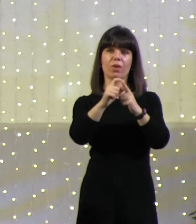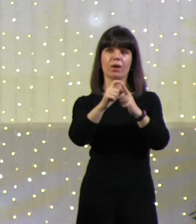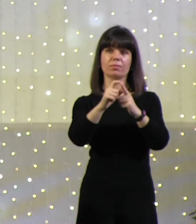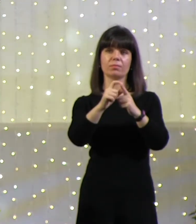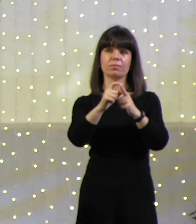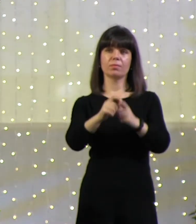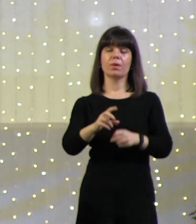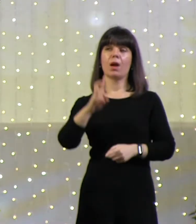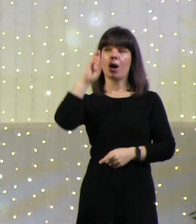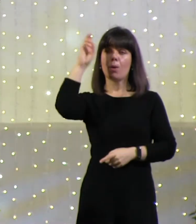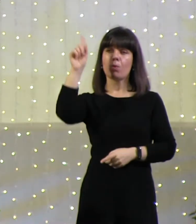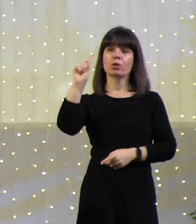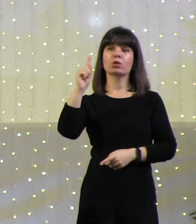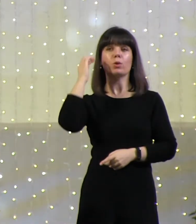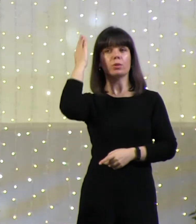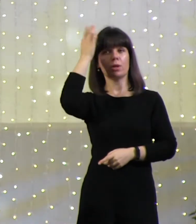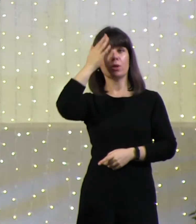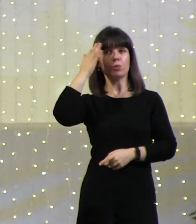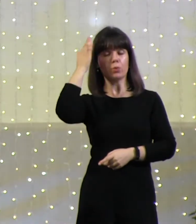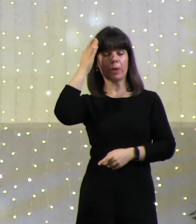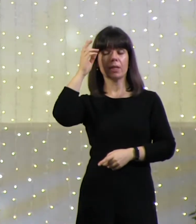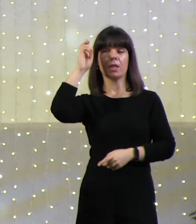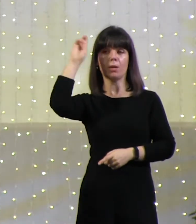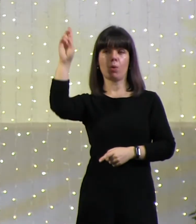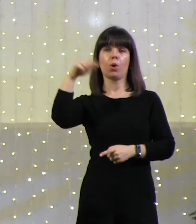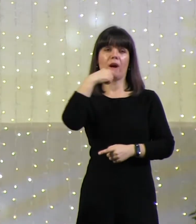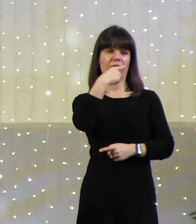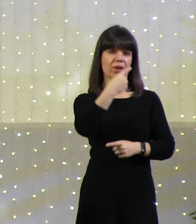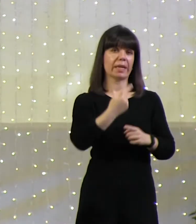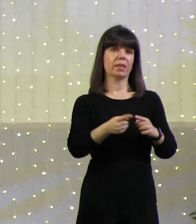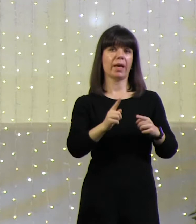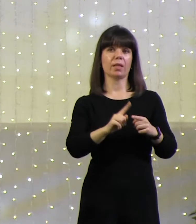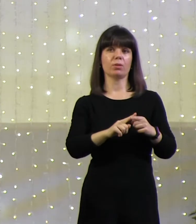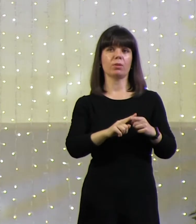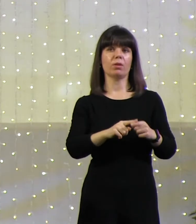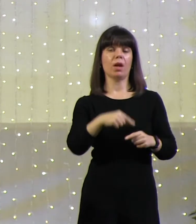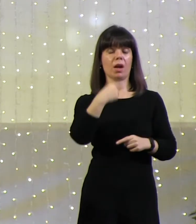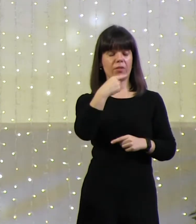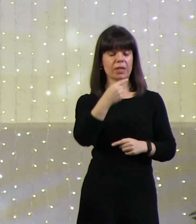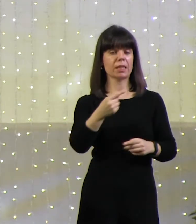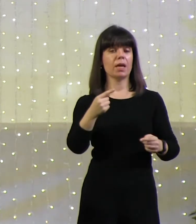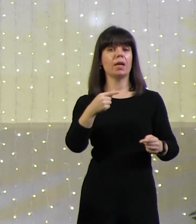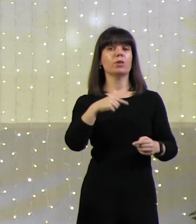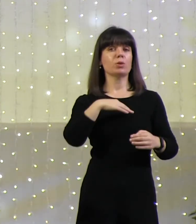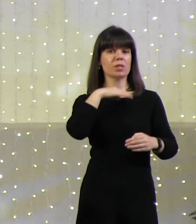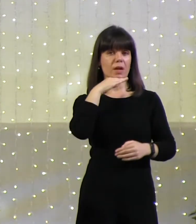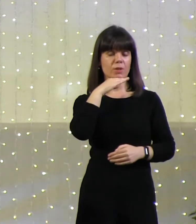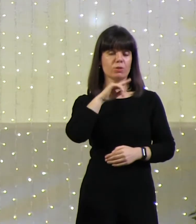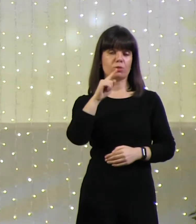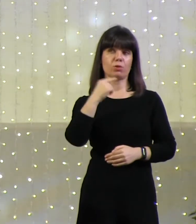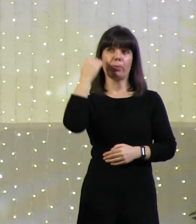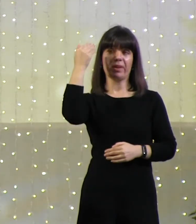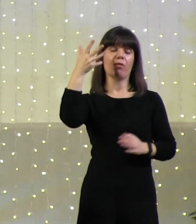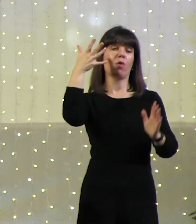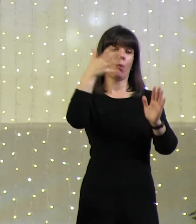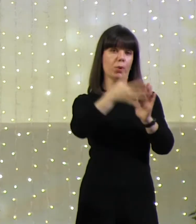Бог о чем-то думает, и Он не ленится говорить, и говорить достаточно, чтобы Его понимали.